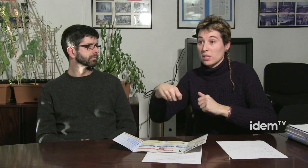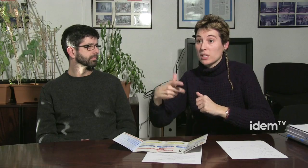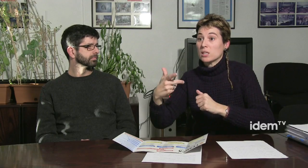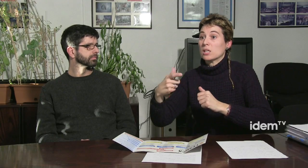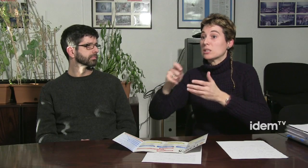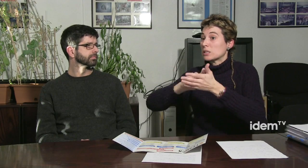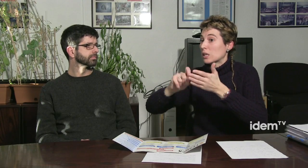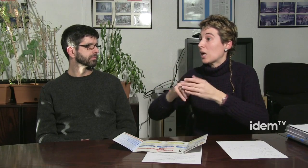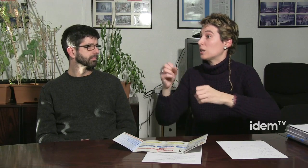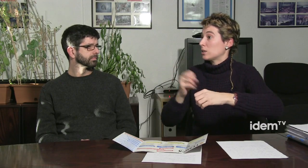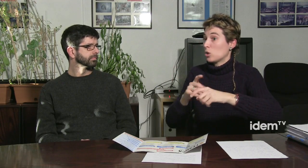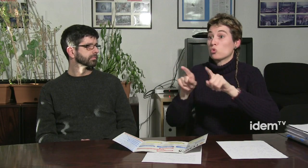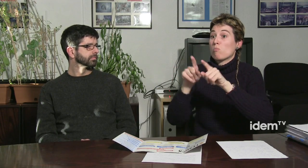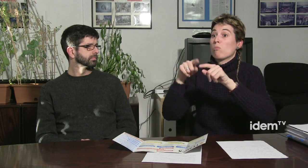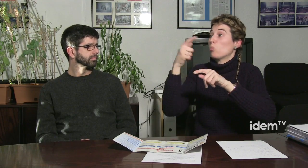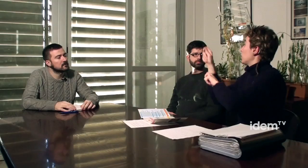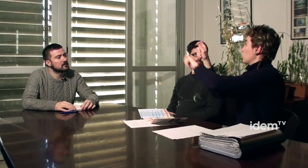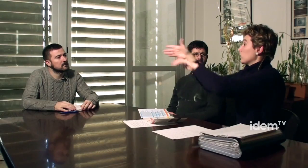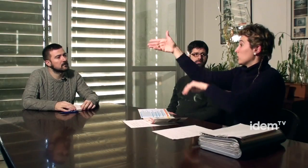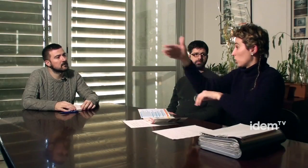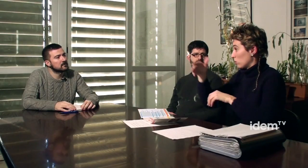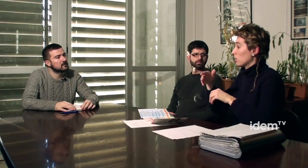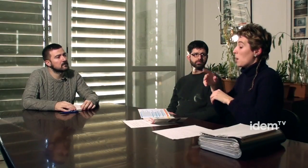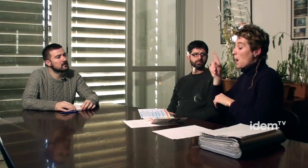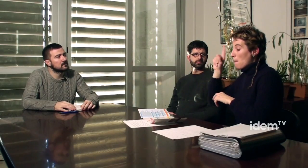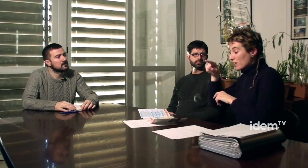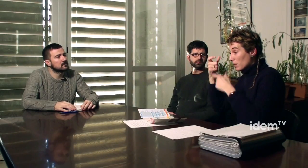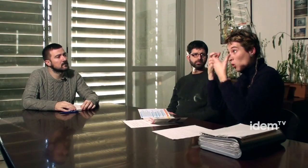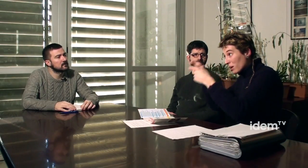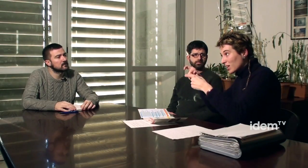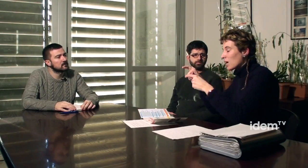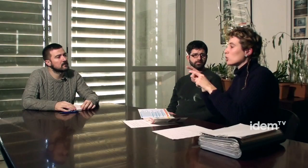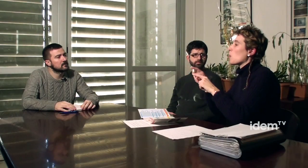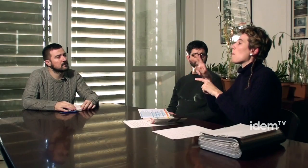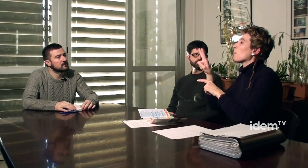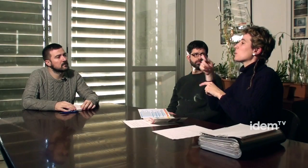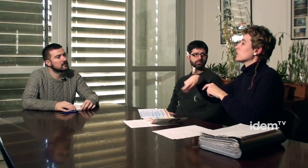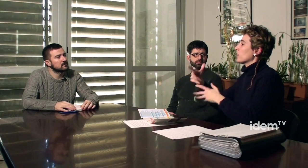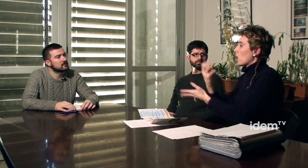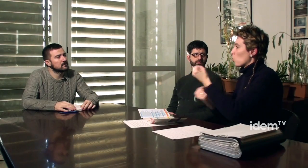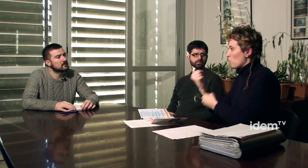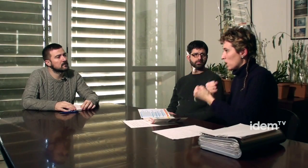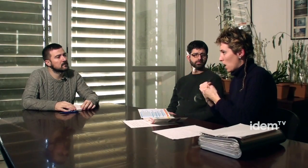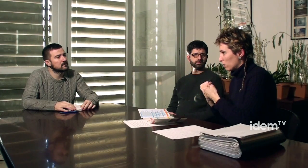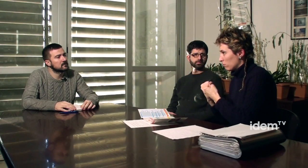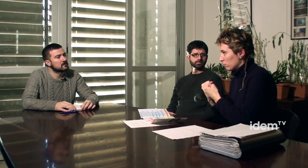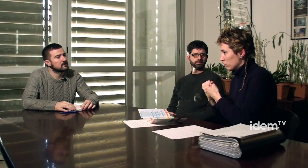on hi el president, el secretari, el tresorer, com qualsevol altra associació. I hi ha